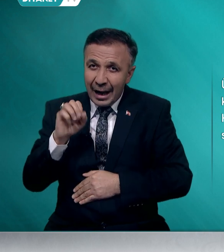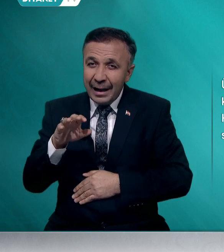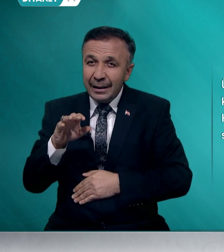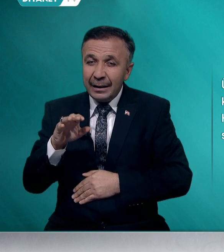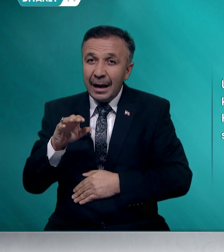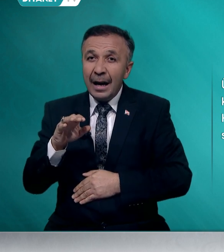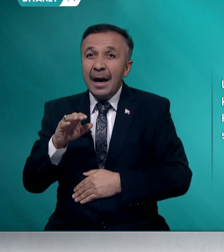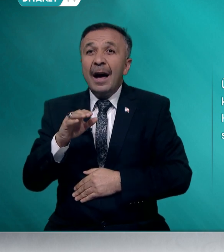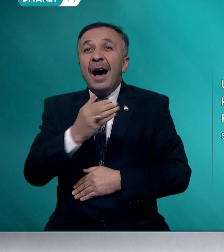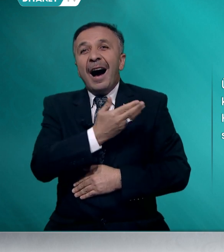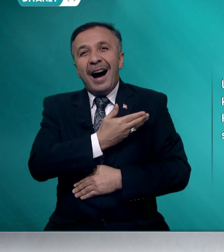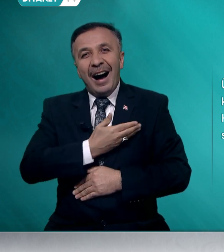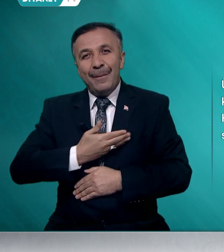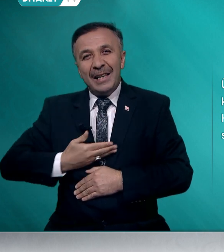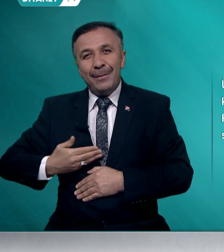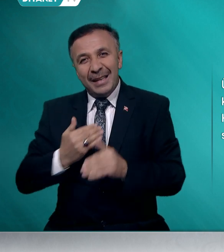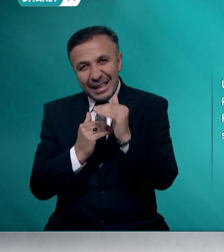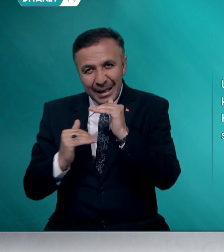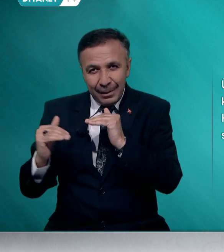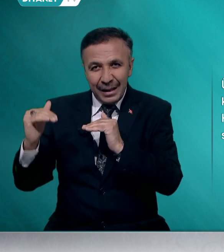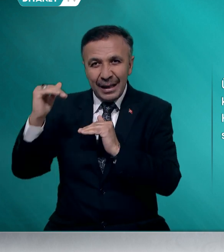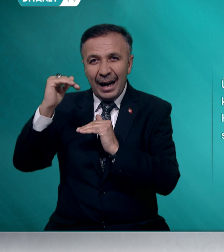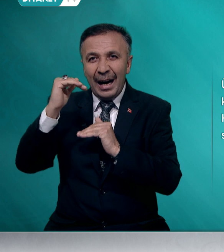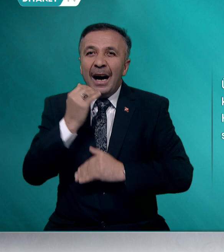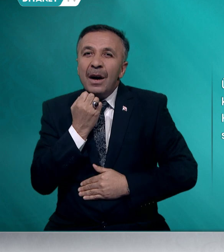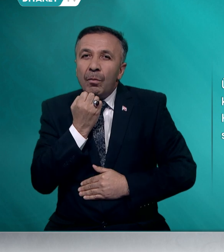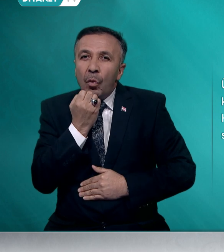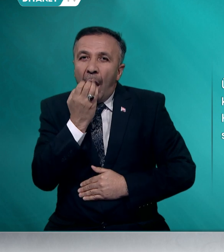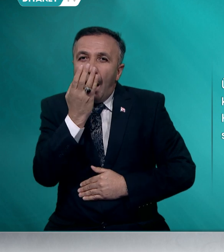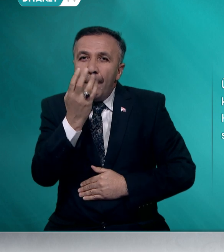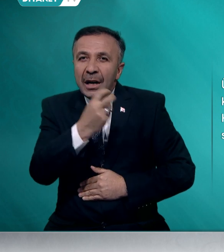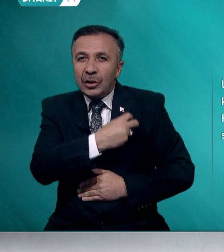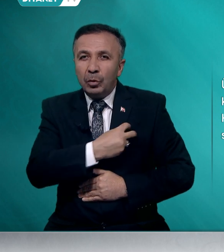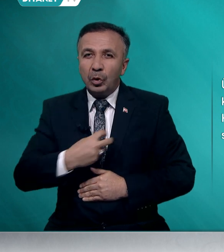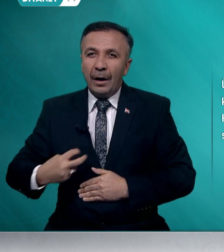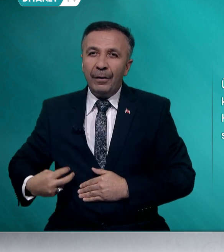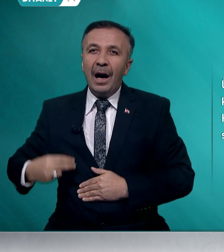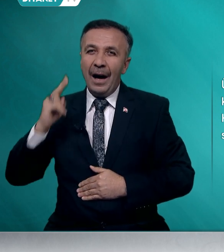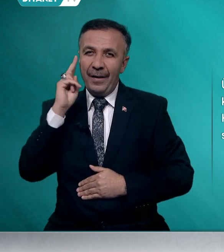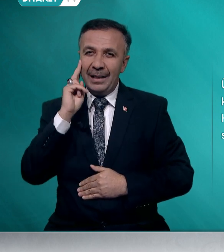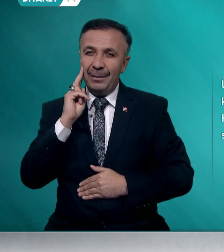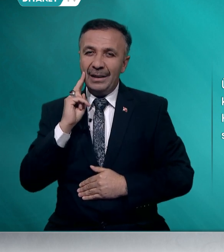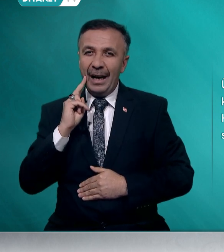Habibi Kibriya Muhammed Mustafa Efendimiz'e